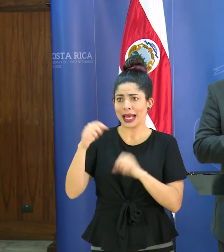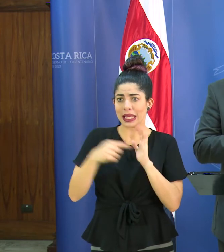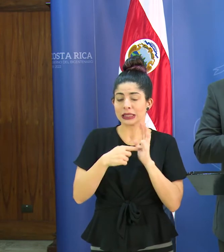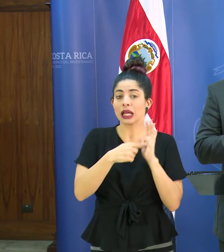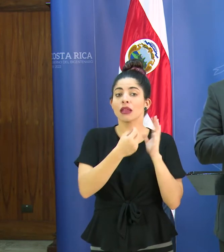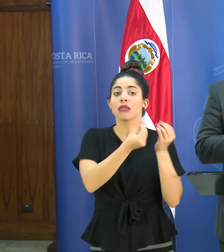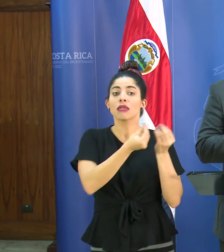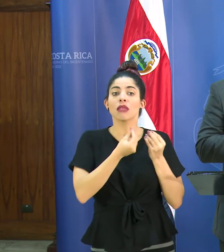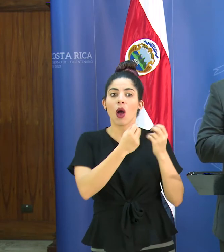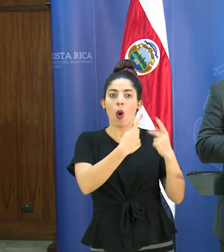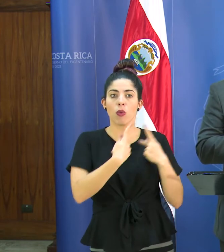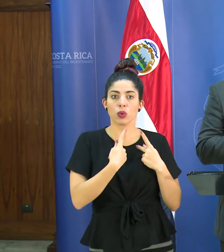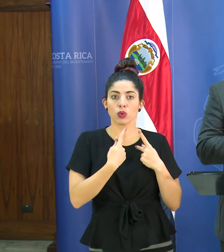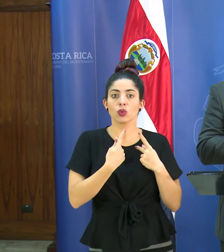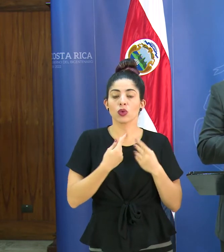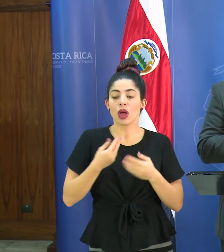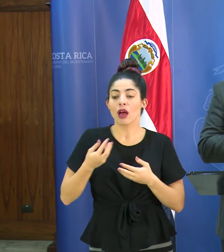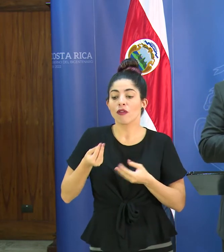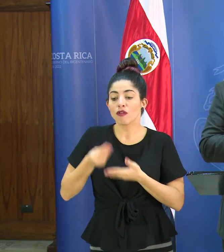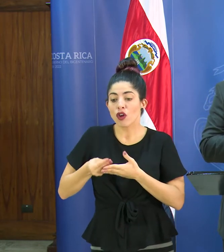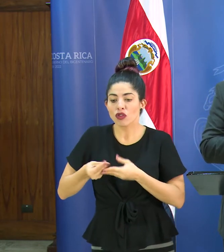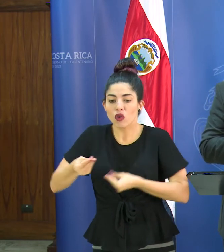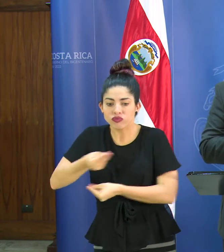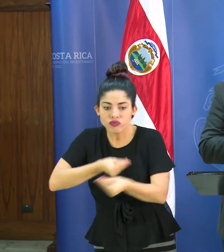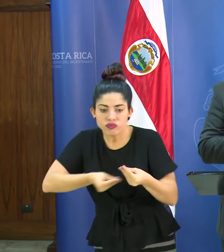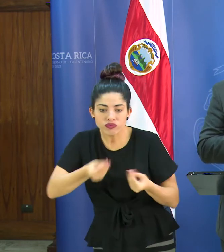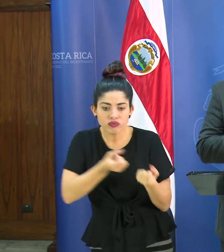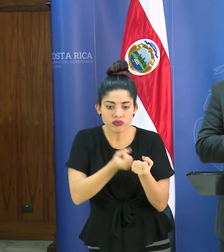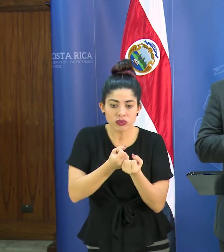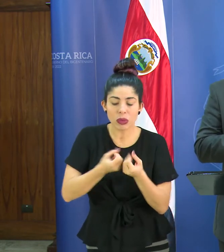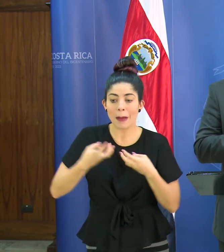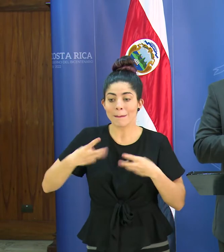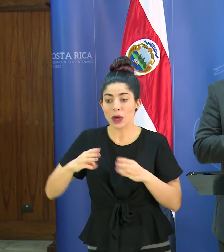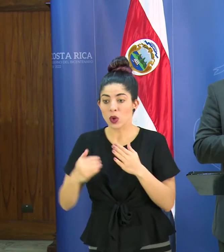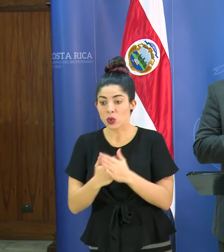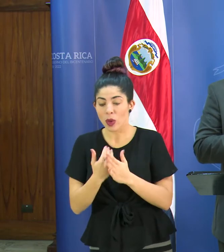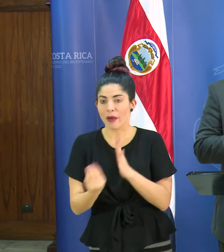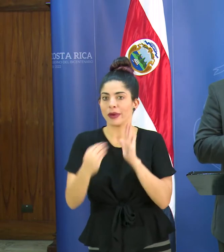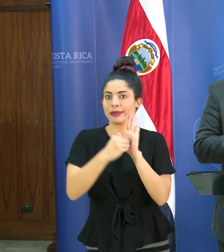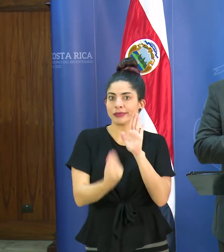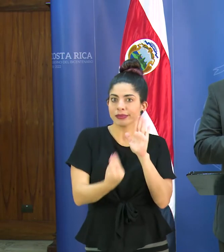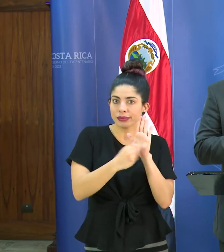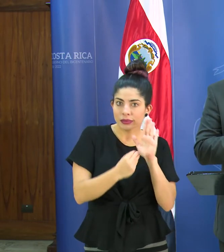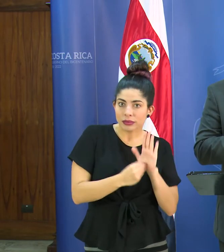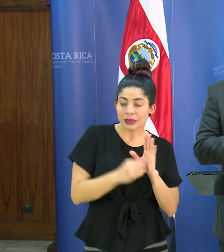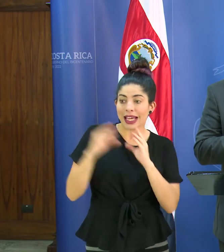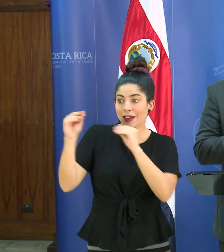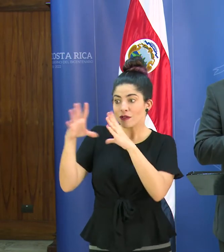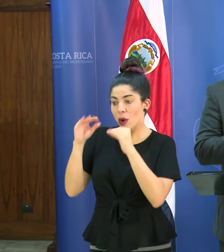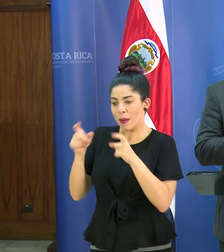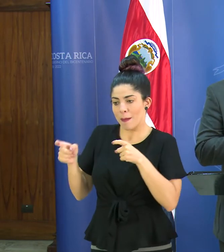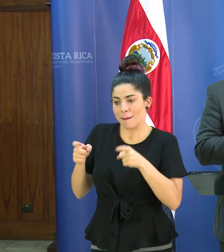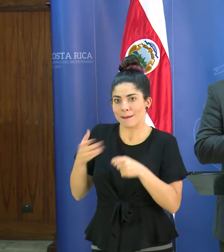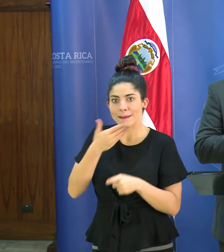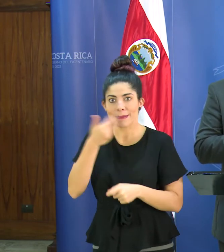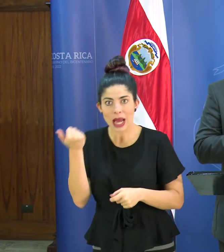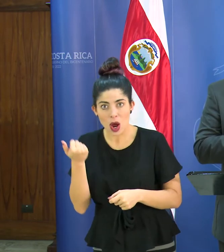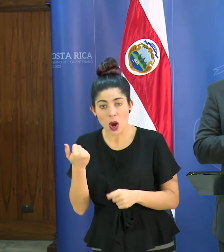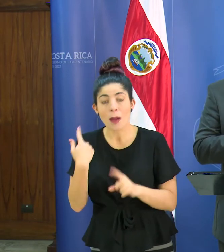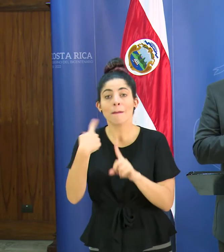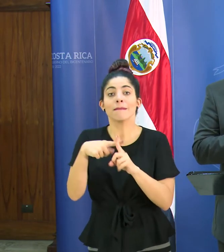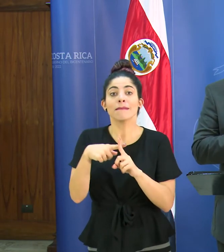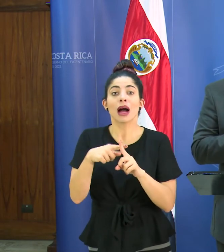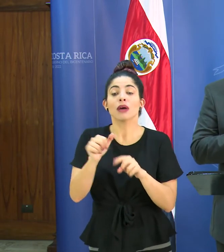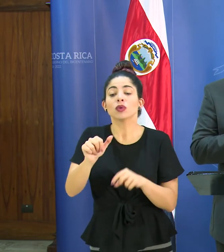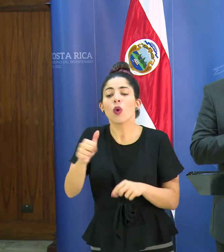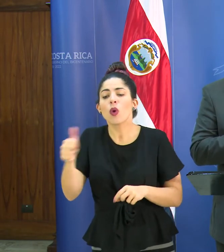permite intercambiar recursos crear nuevos mecanismos que nos permitan manejar mejor la información y activar